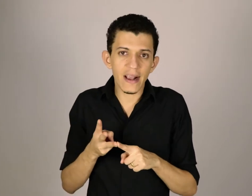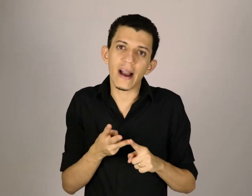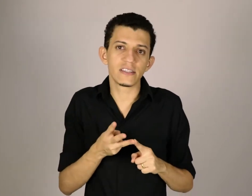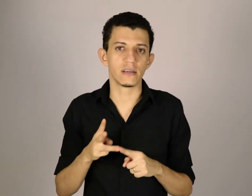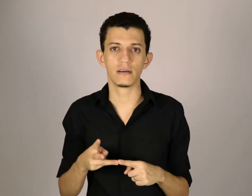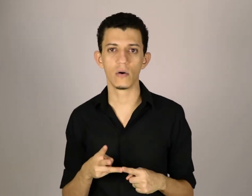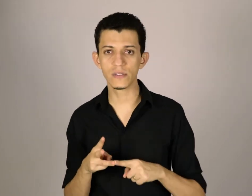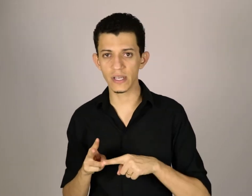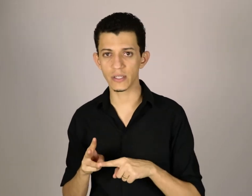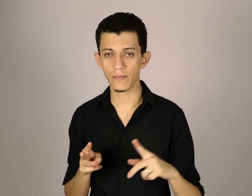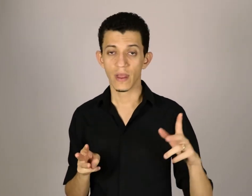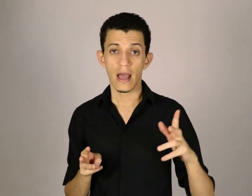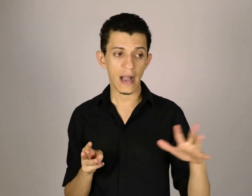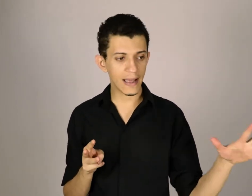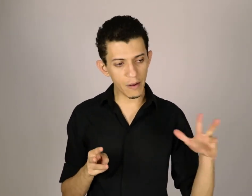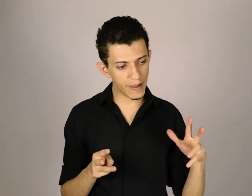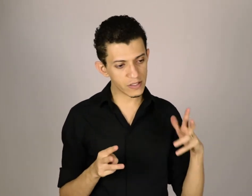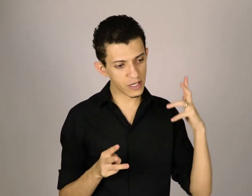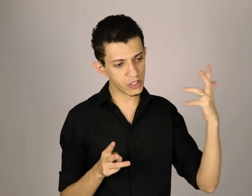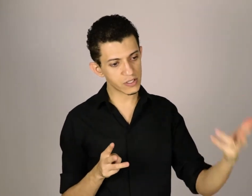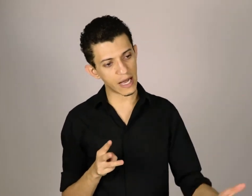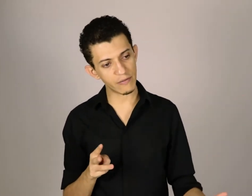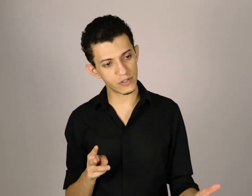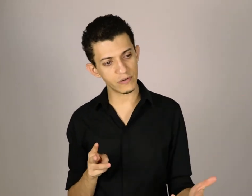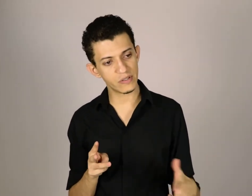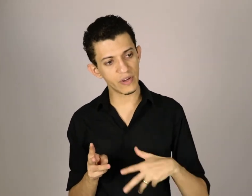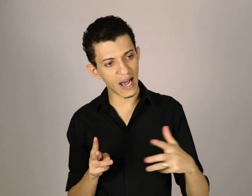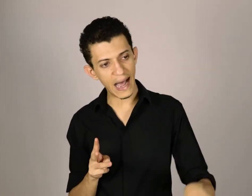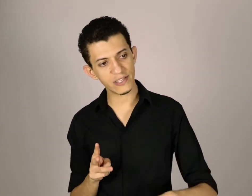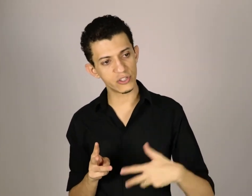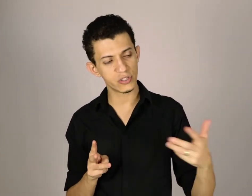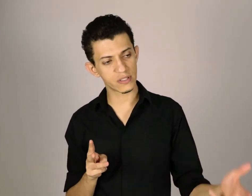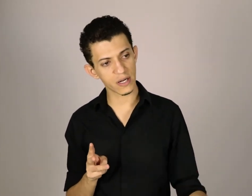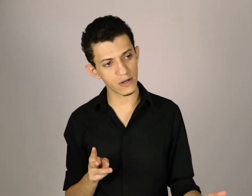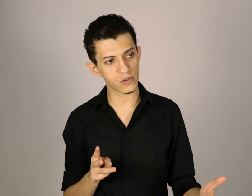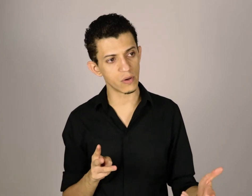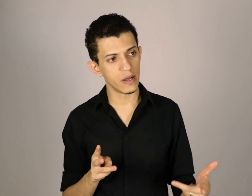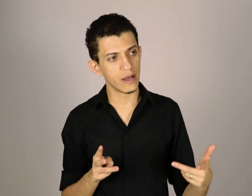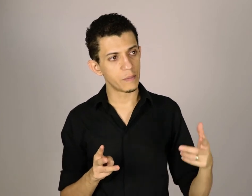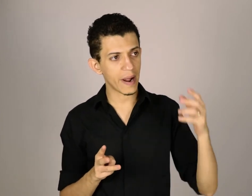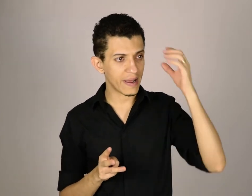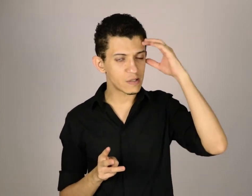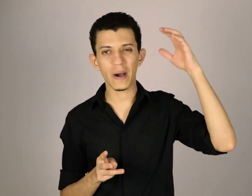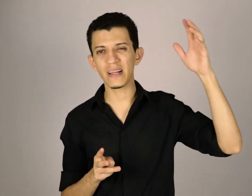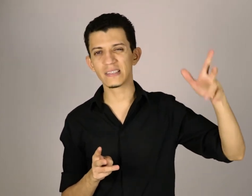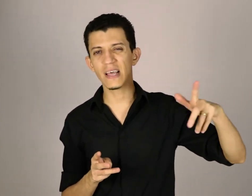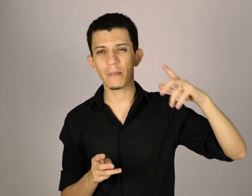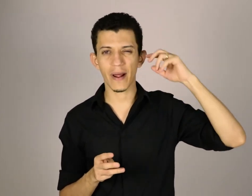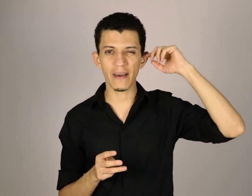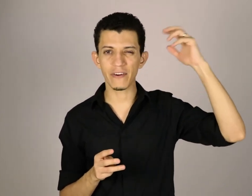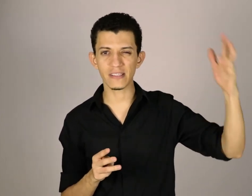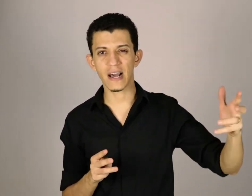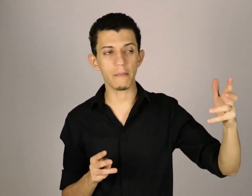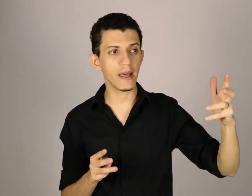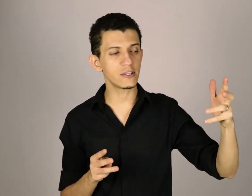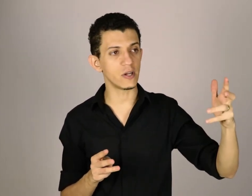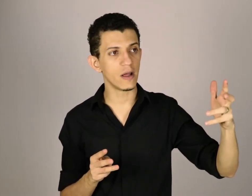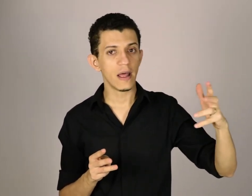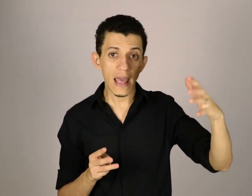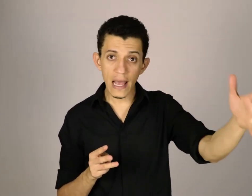caixa, ou seja, aquele ambiente que a gente estava de viagem, de descanso, para esparecer, para refrescar a mente, ele